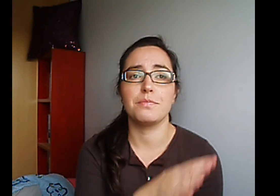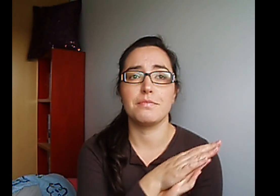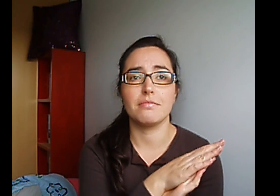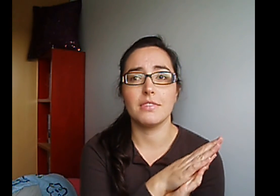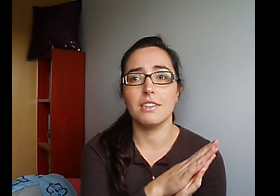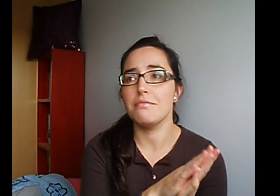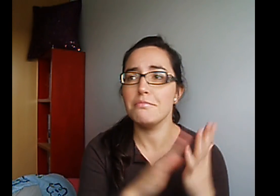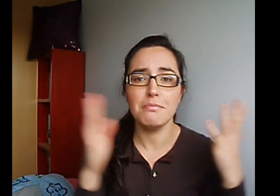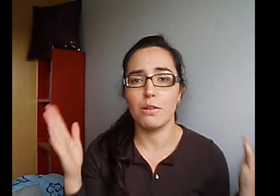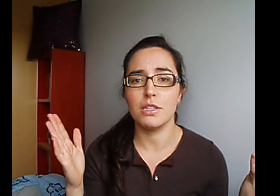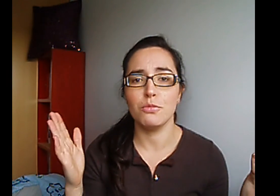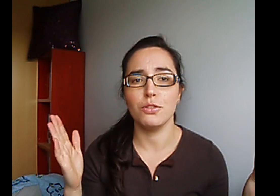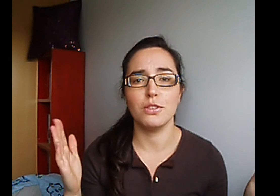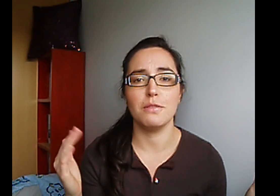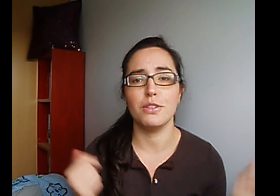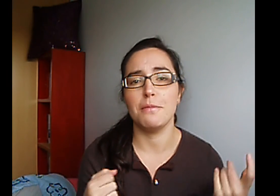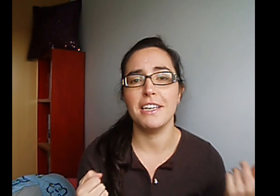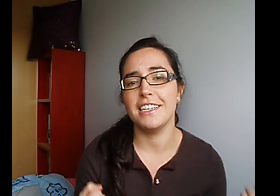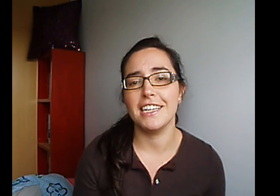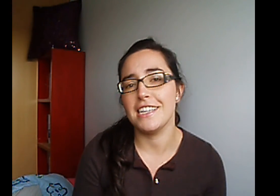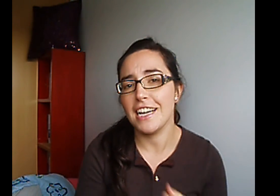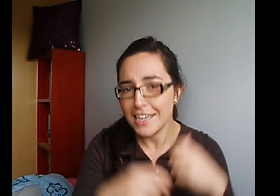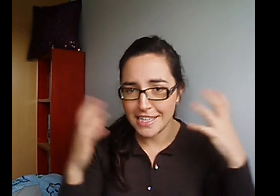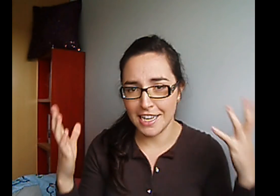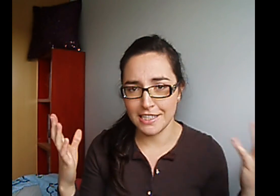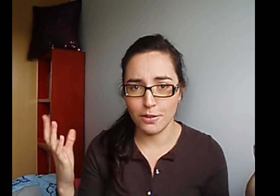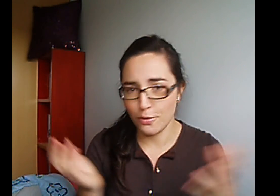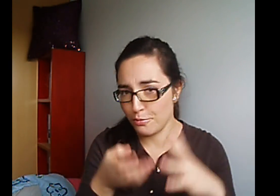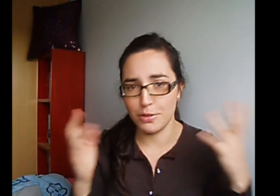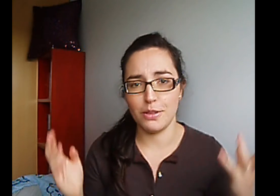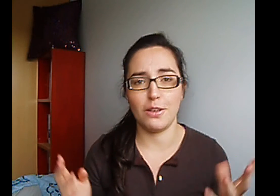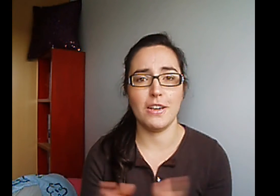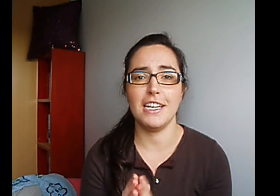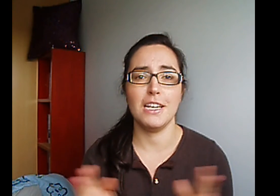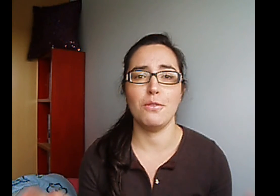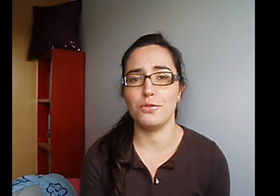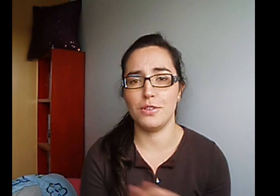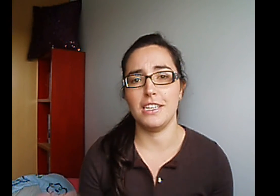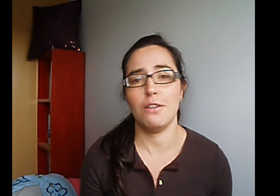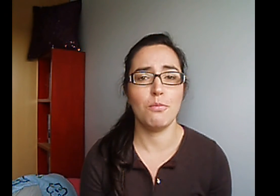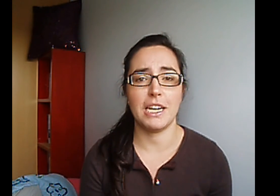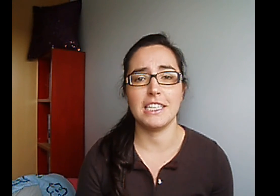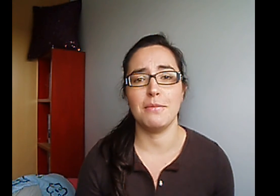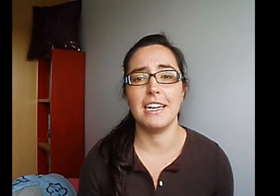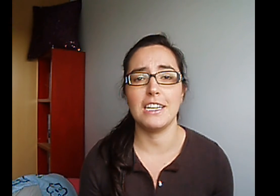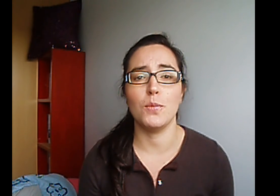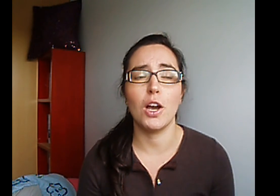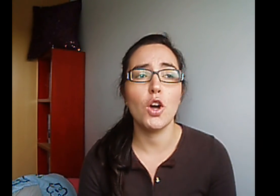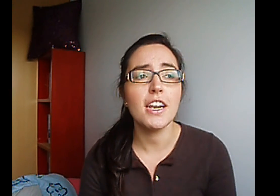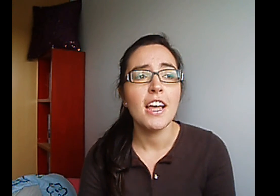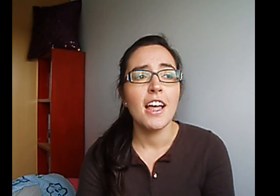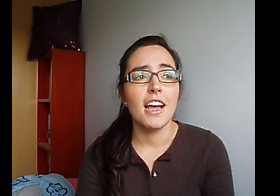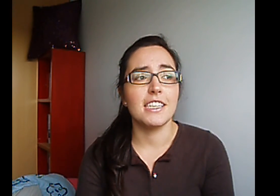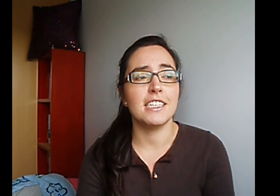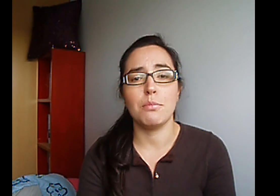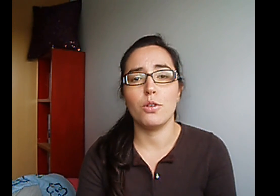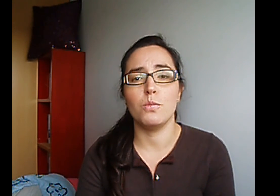Me gustan mucho Los libros que sacan Y con ellos llevo Suscrita un par de semanas A lo mejor Así que tampoco Hemos